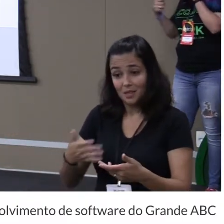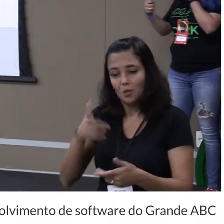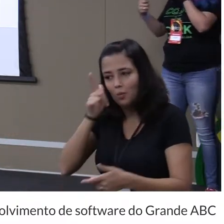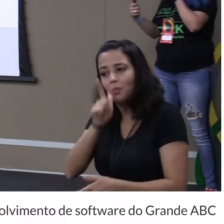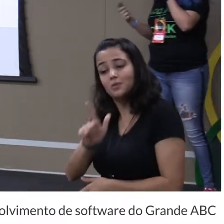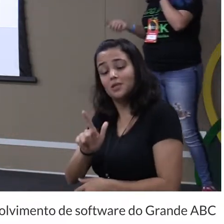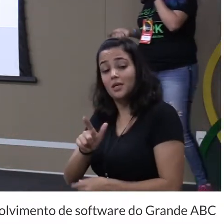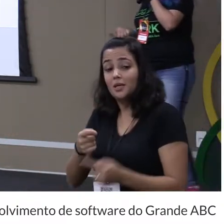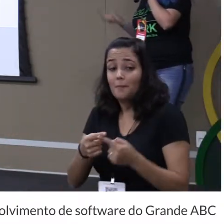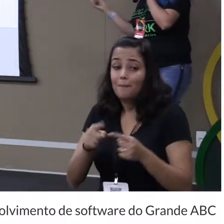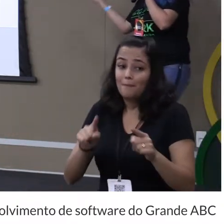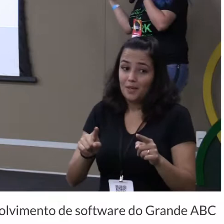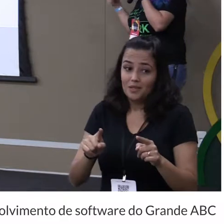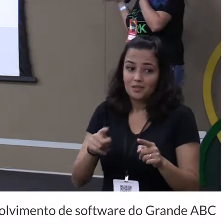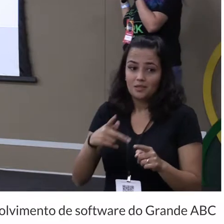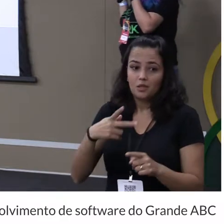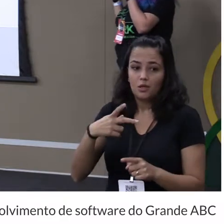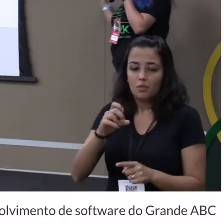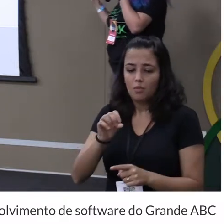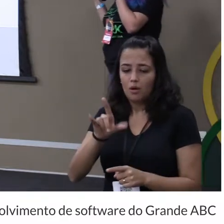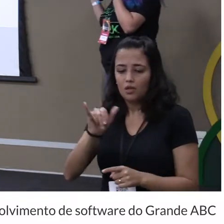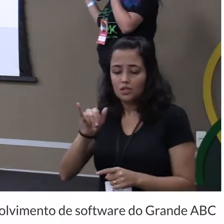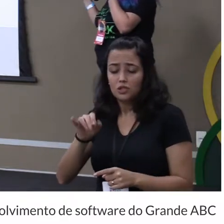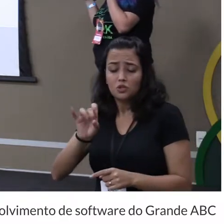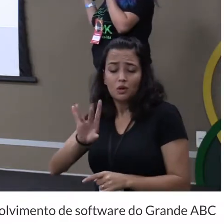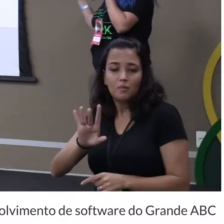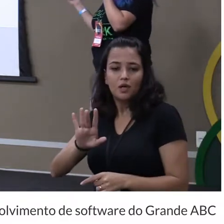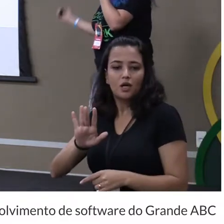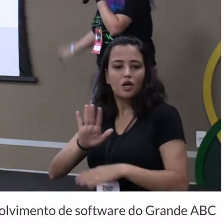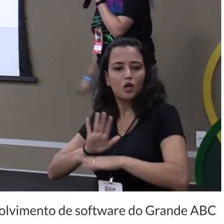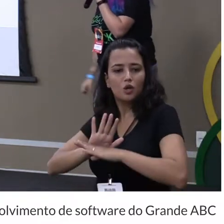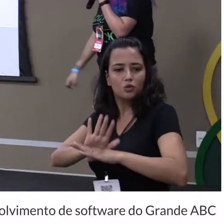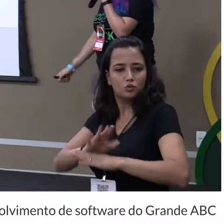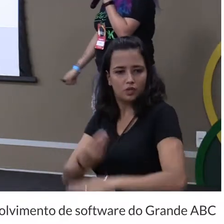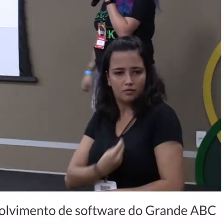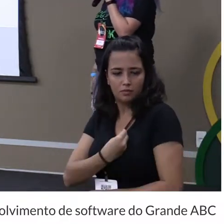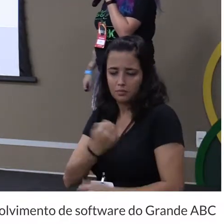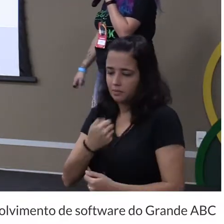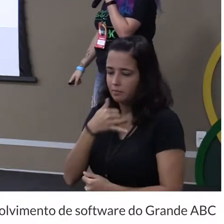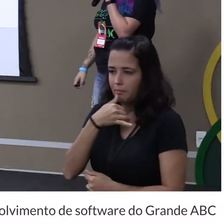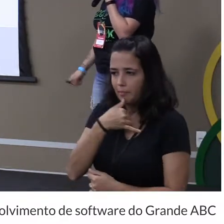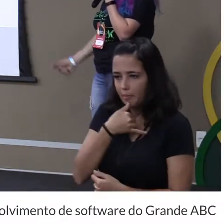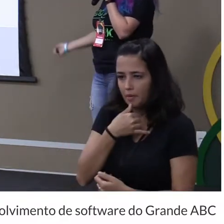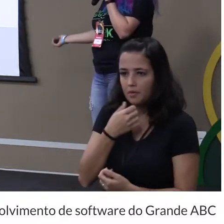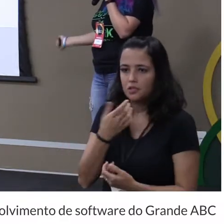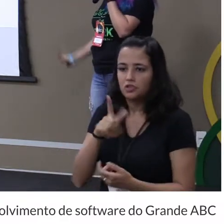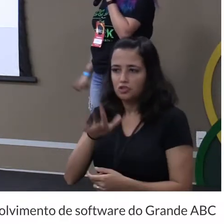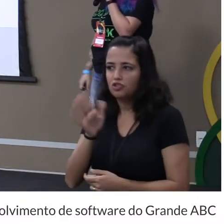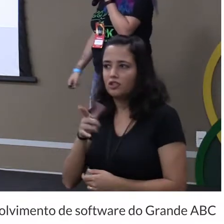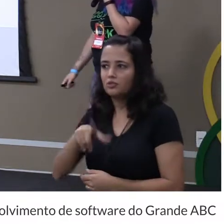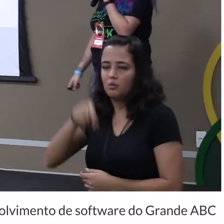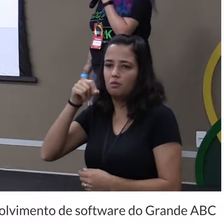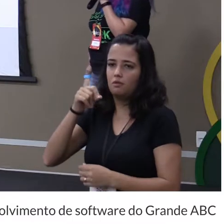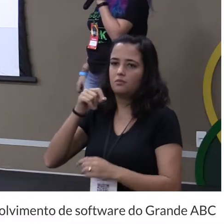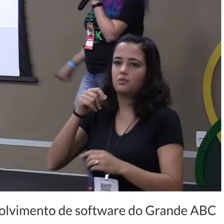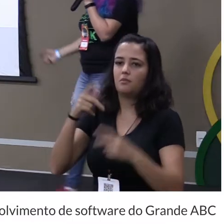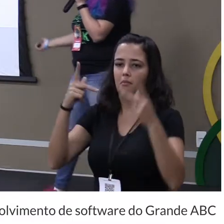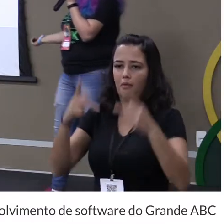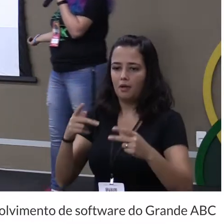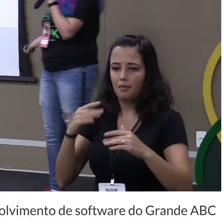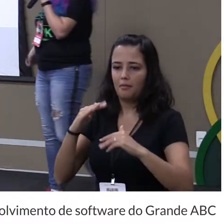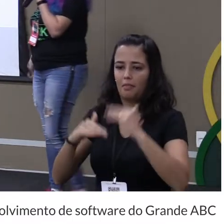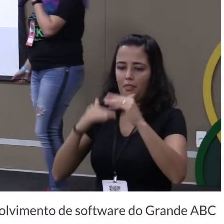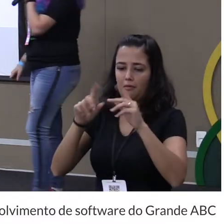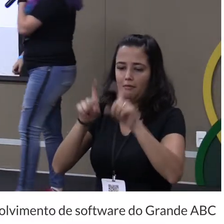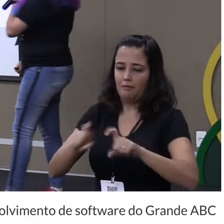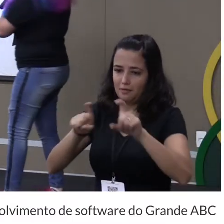consegue beleza mas o Polymer veio só para te ajudar a sua vida porque a gente não precisa ser triste né a gente já escolheu ser programador não precisa